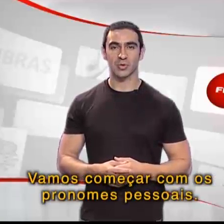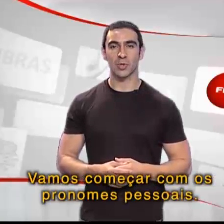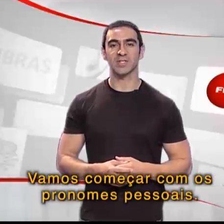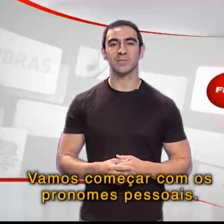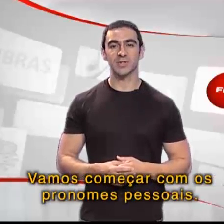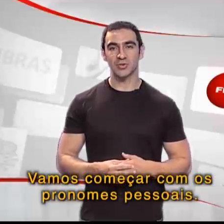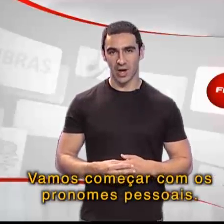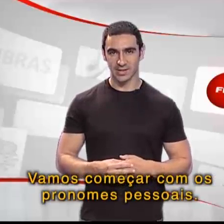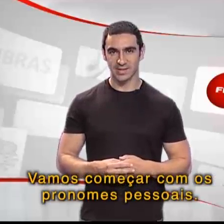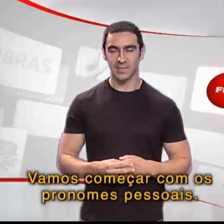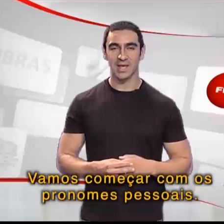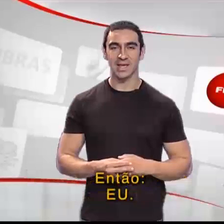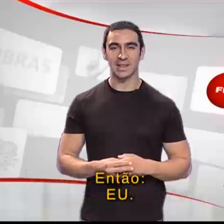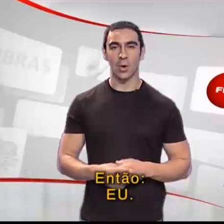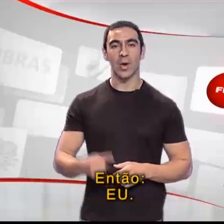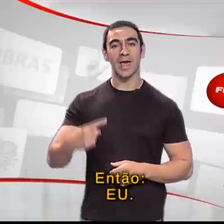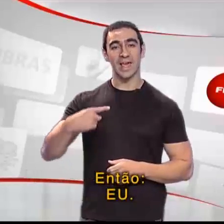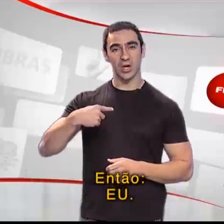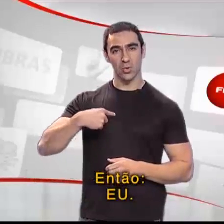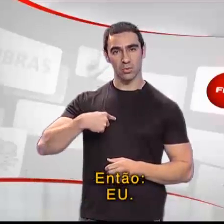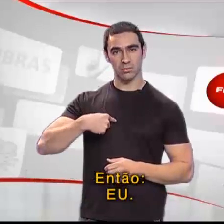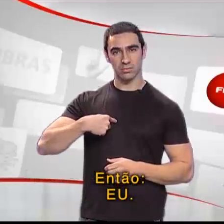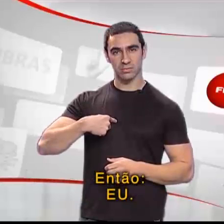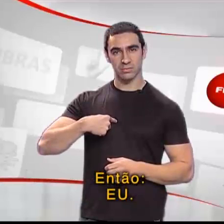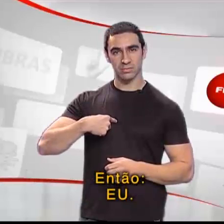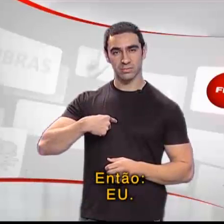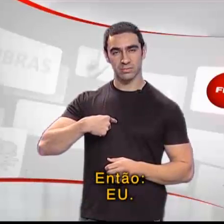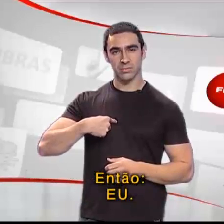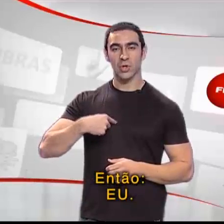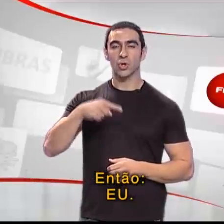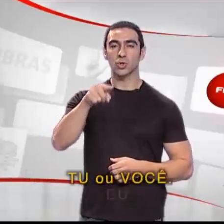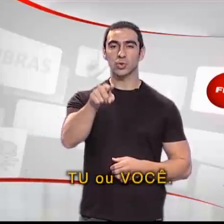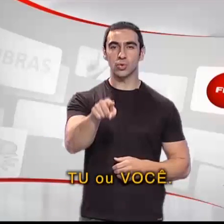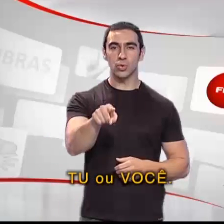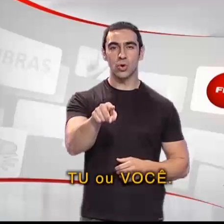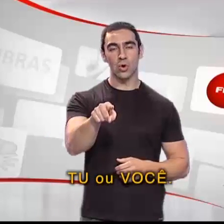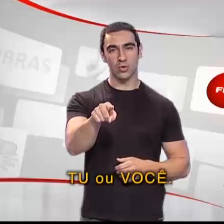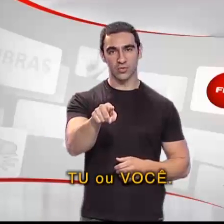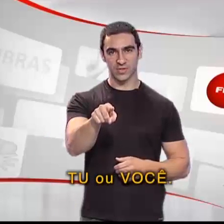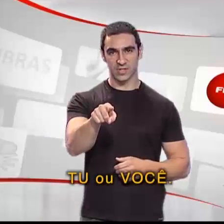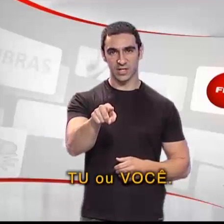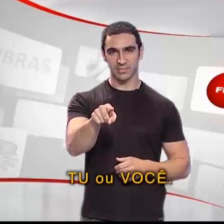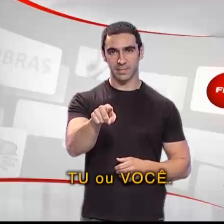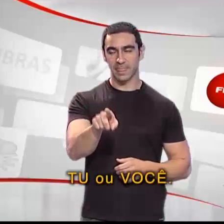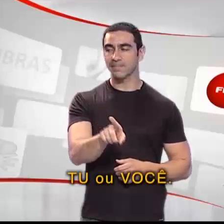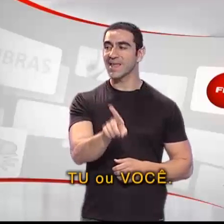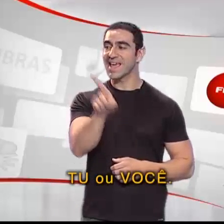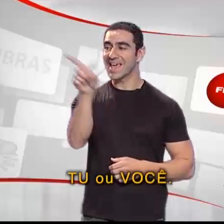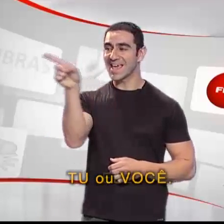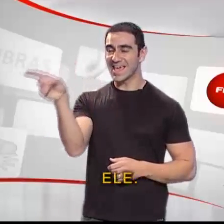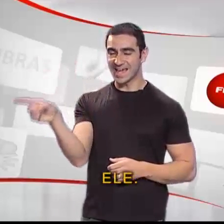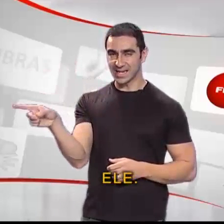pronomes pessoais. Então, eu, tu ou você, ele,